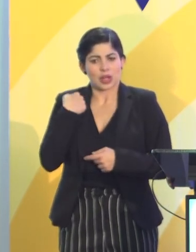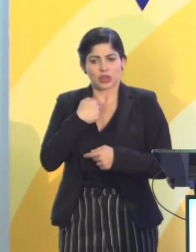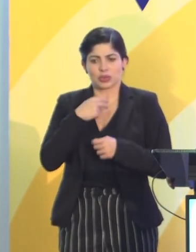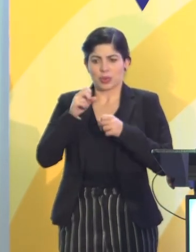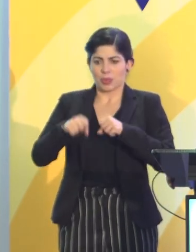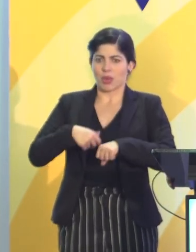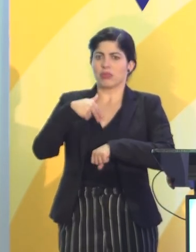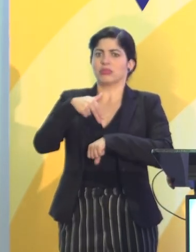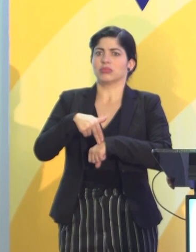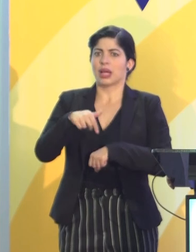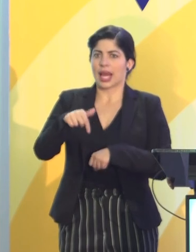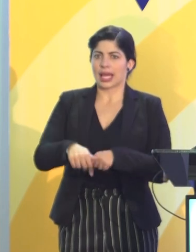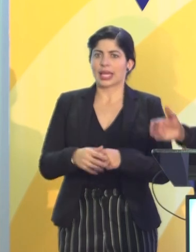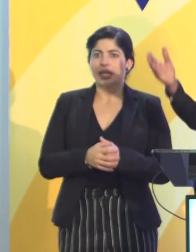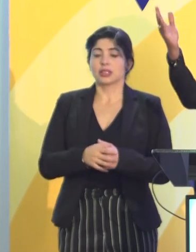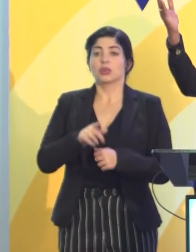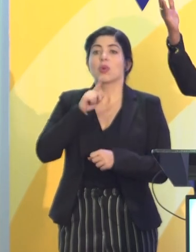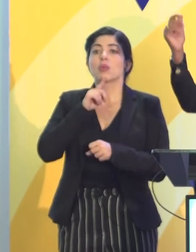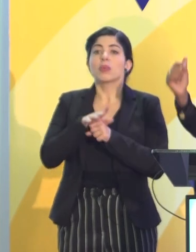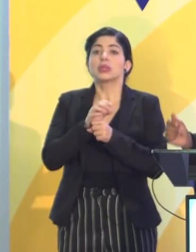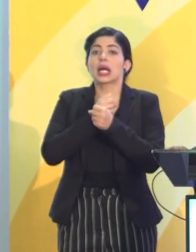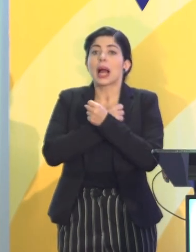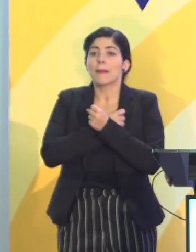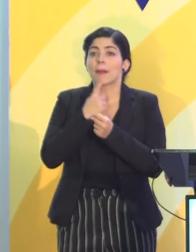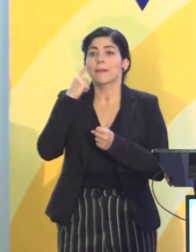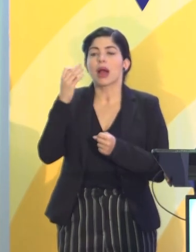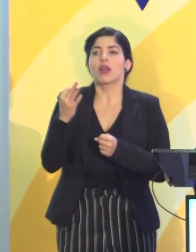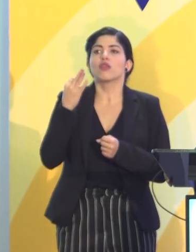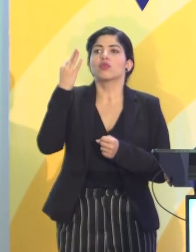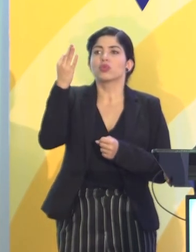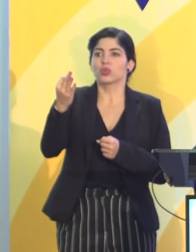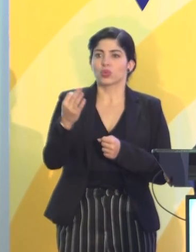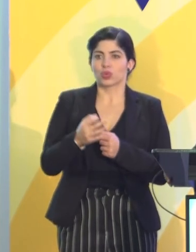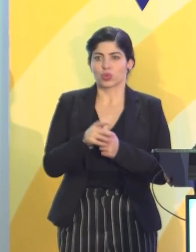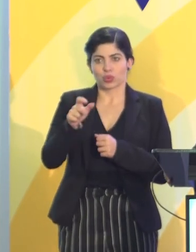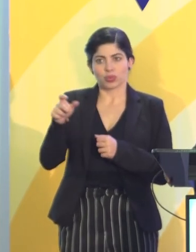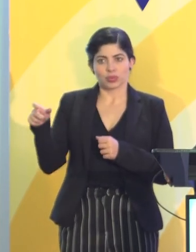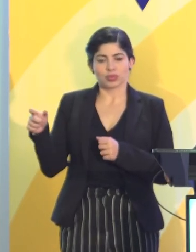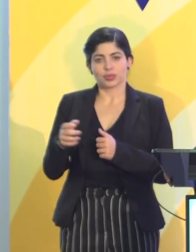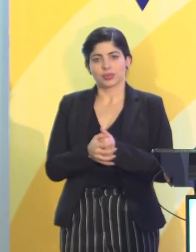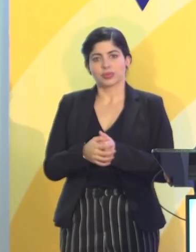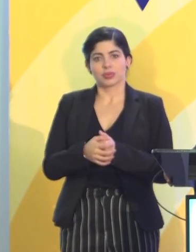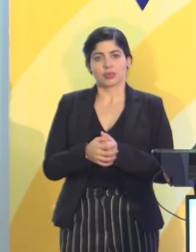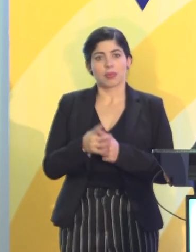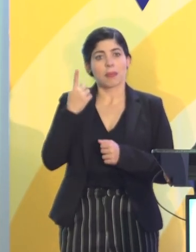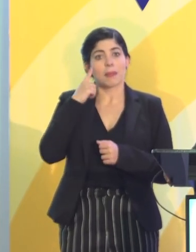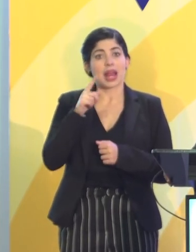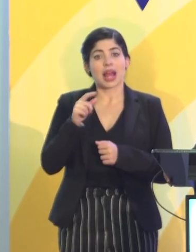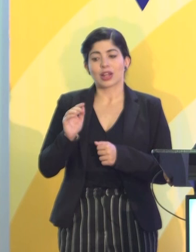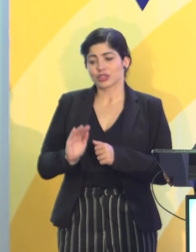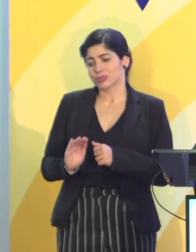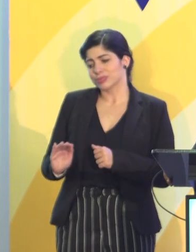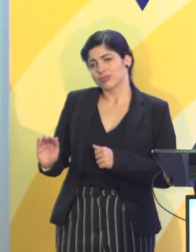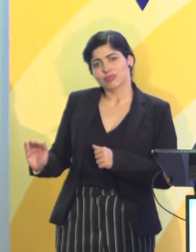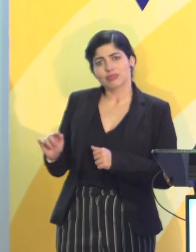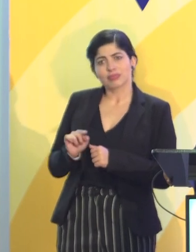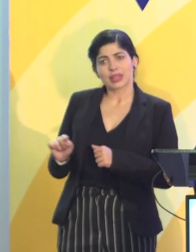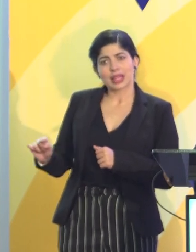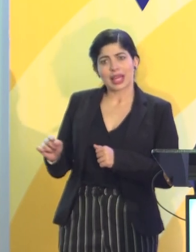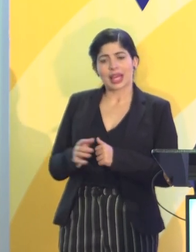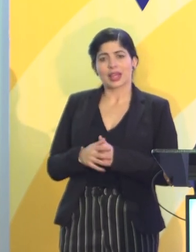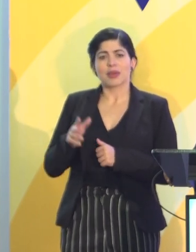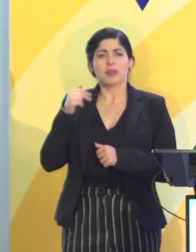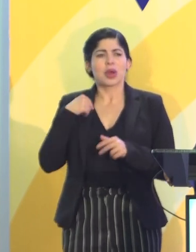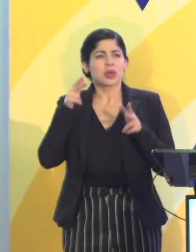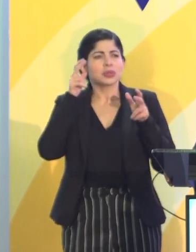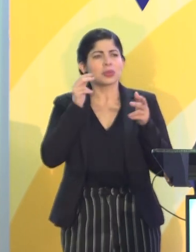aquí. Es un compromiso de amor para los que vienen en el futuro, para quienes están pequeñitos y pequeñitas, por